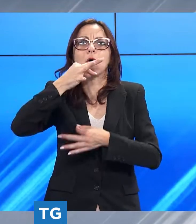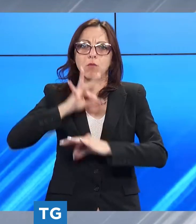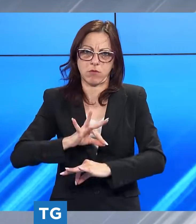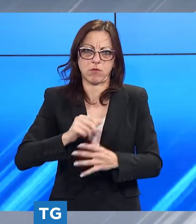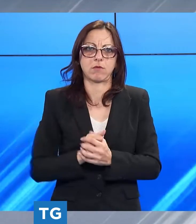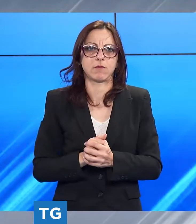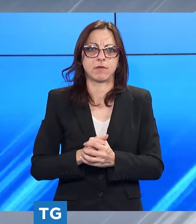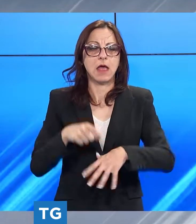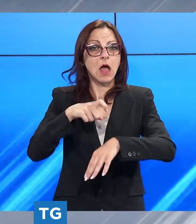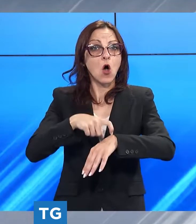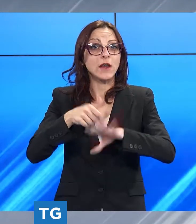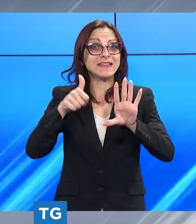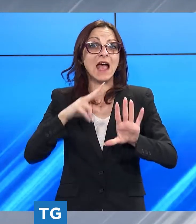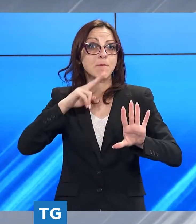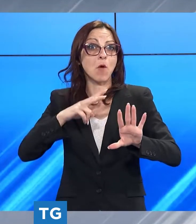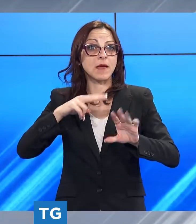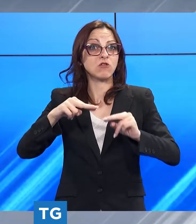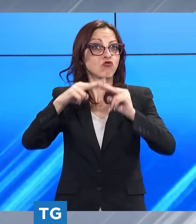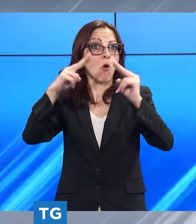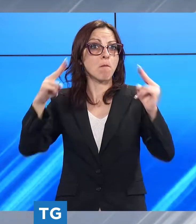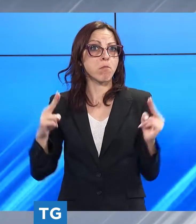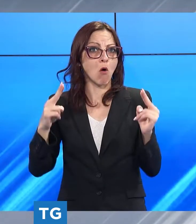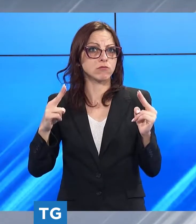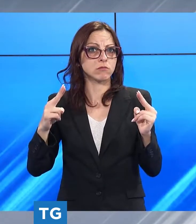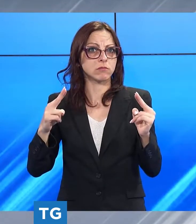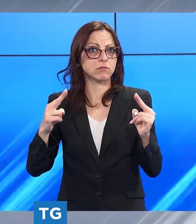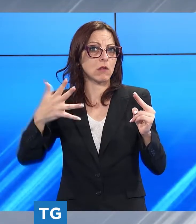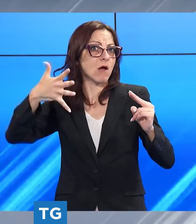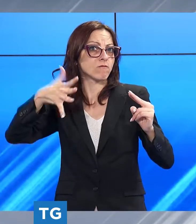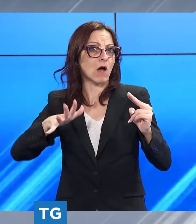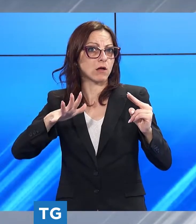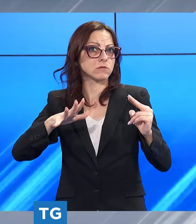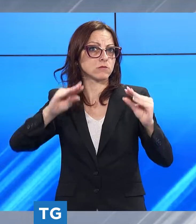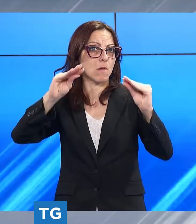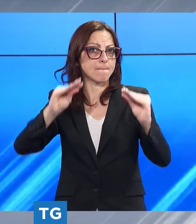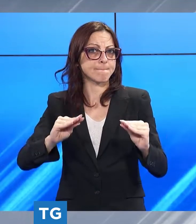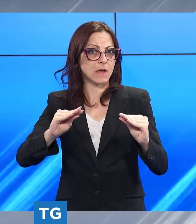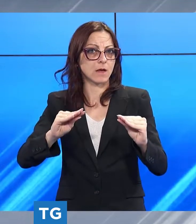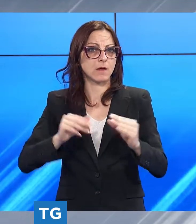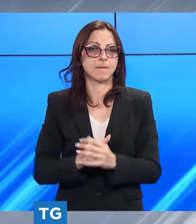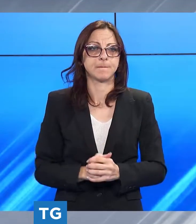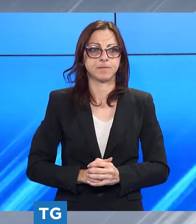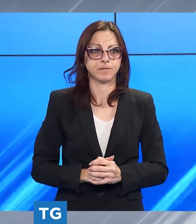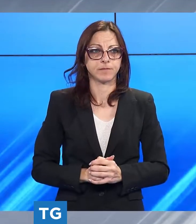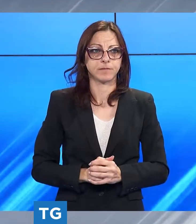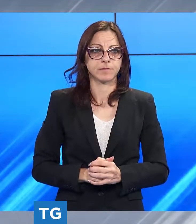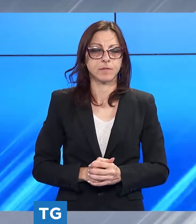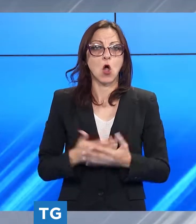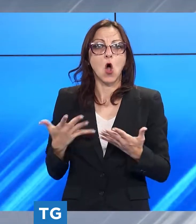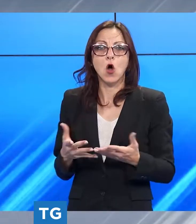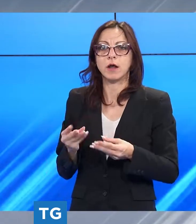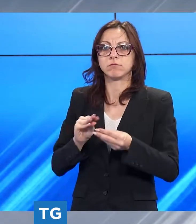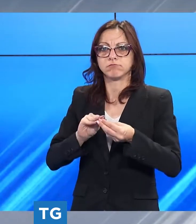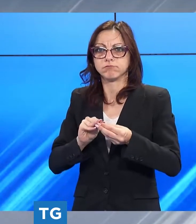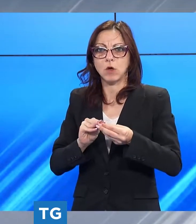ponte era stato completato senza complicazioni ormai siamo diciamo a definire i modi e i tempi della